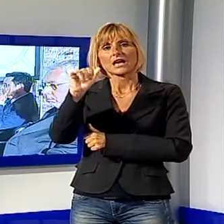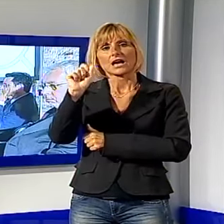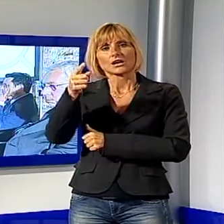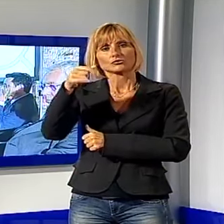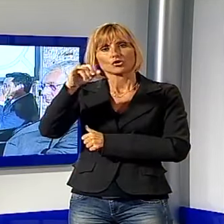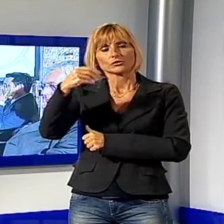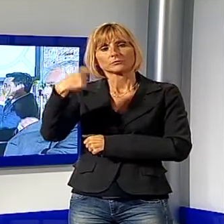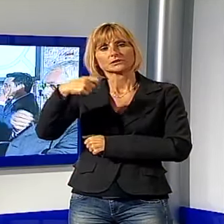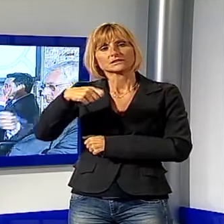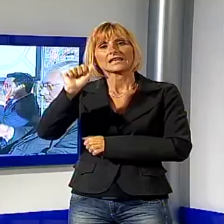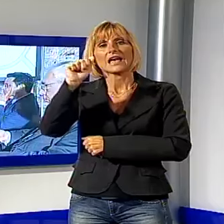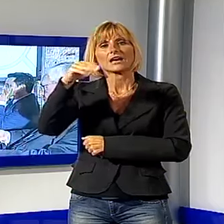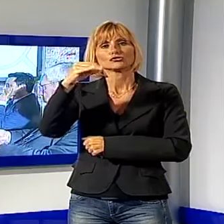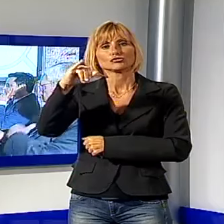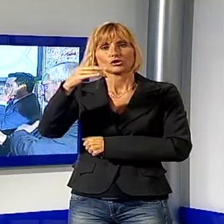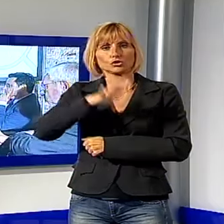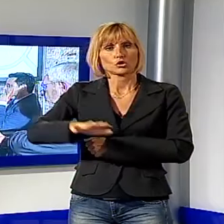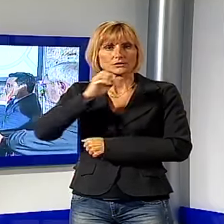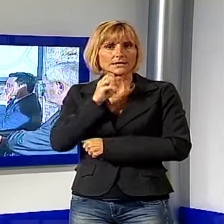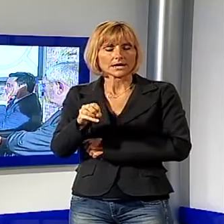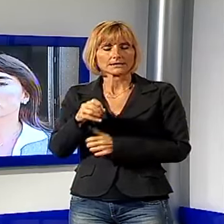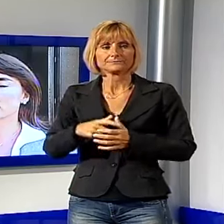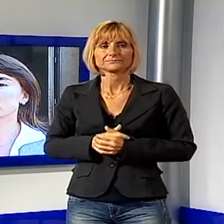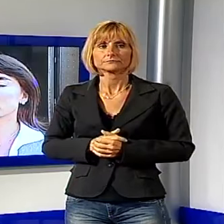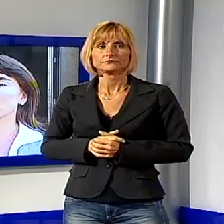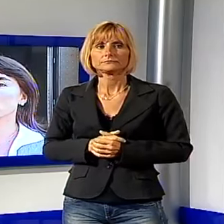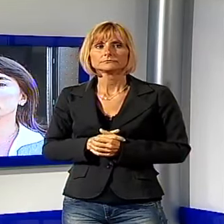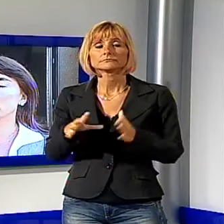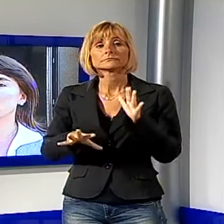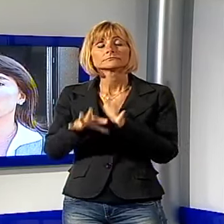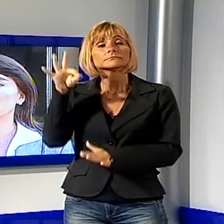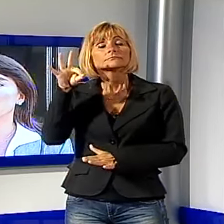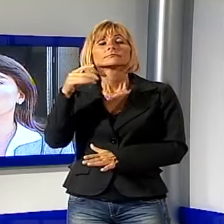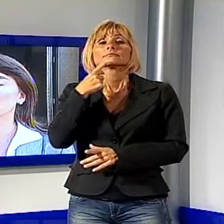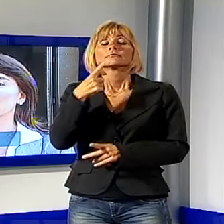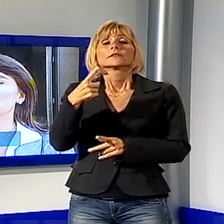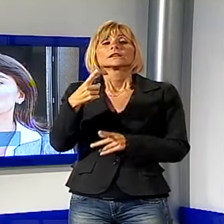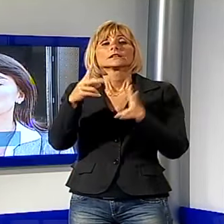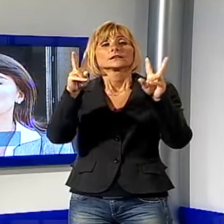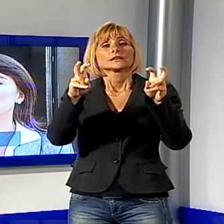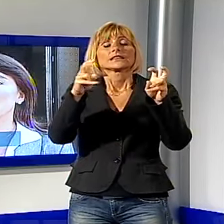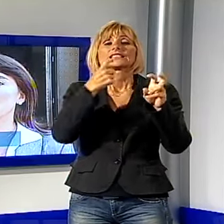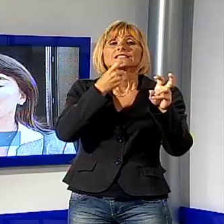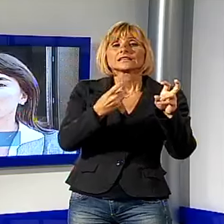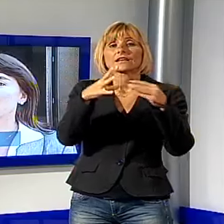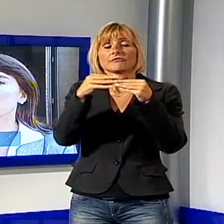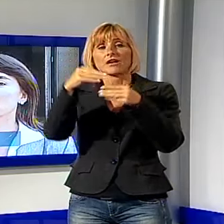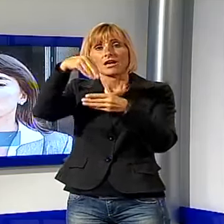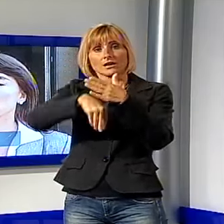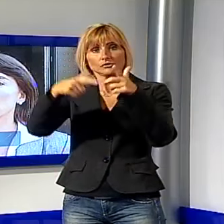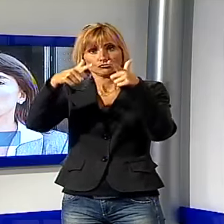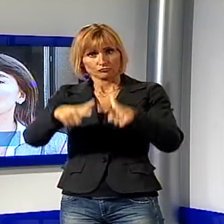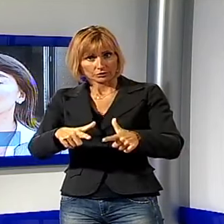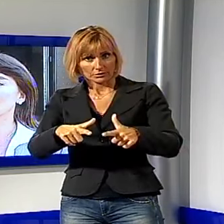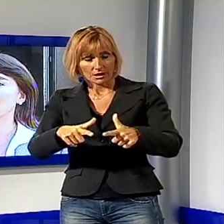presidente di Anci Toscana. La scelta di portare un'iniziativa, come dire, fare proprio all'interno di una città e nelle piazze